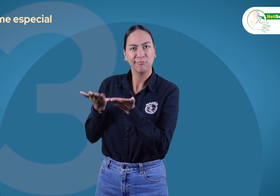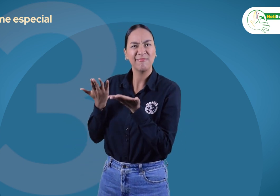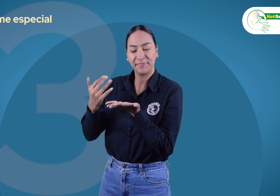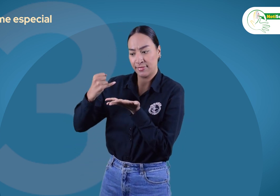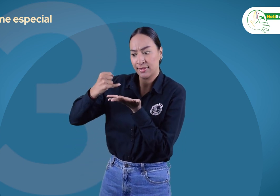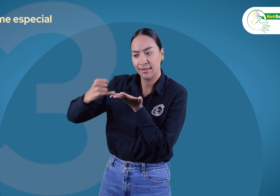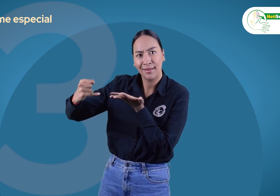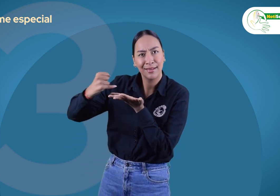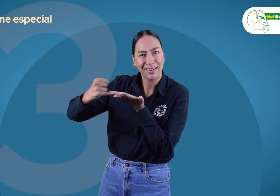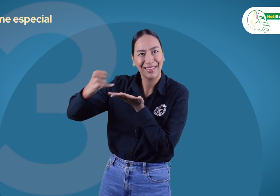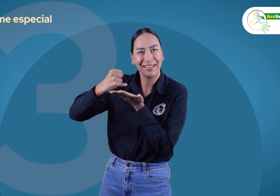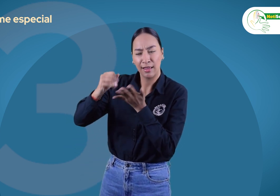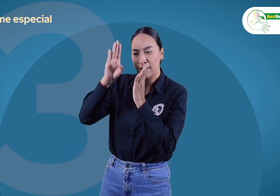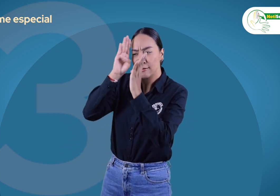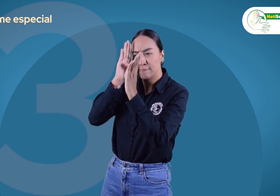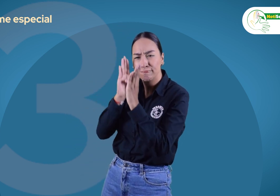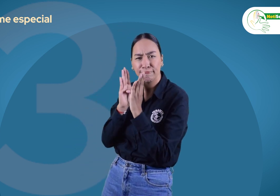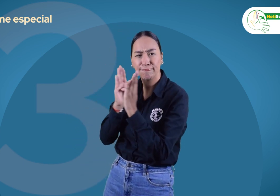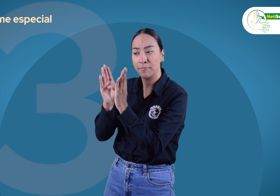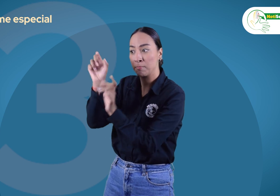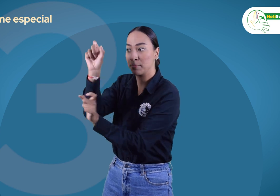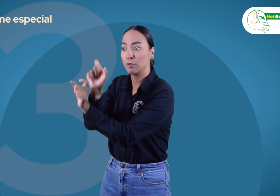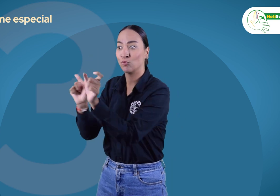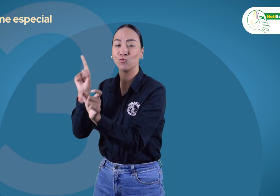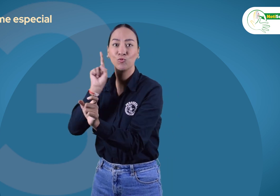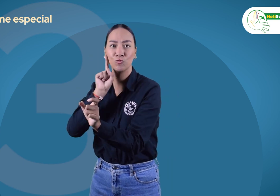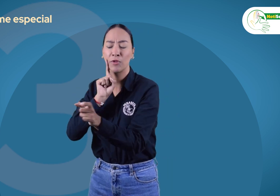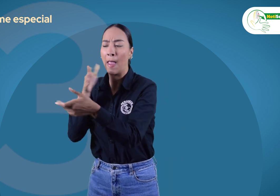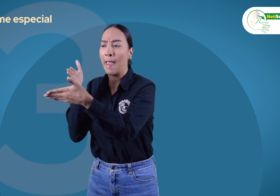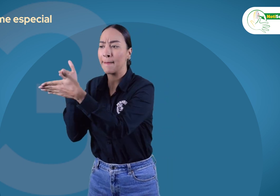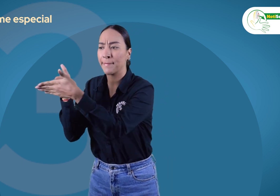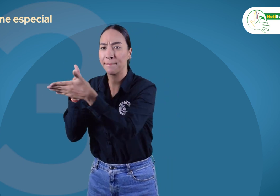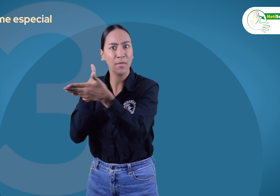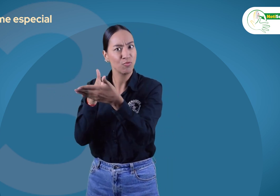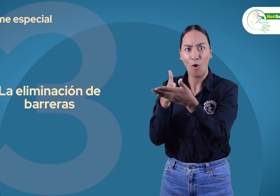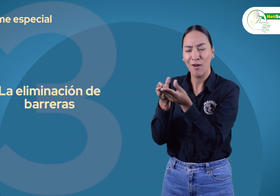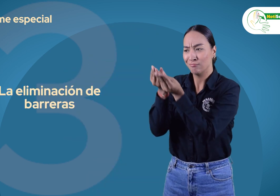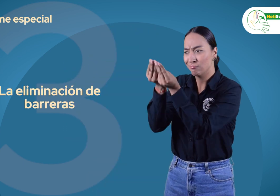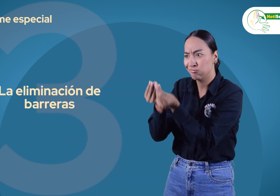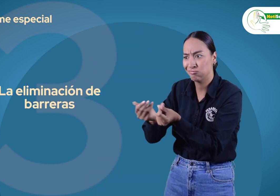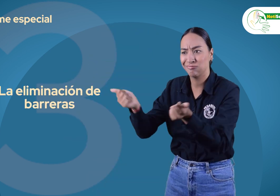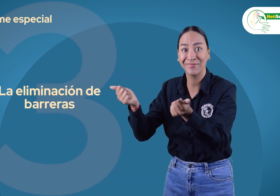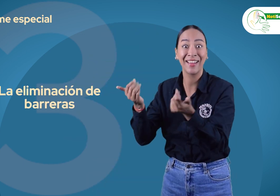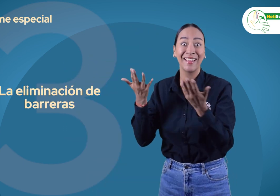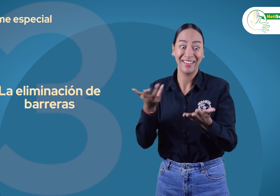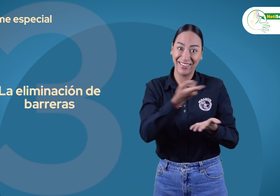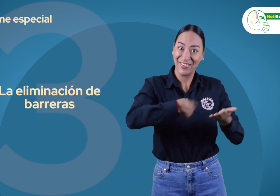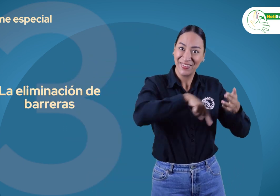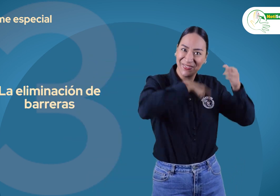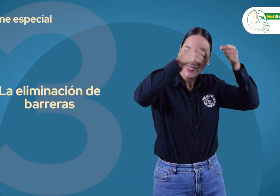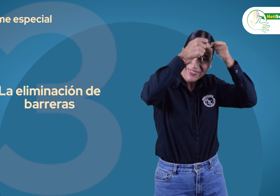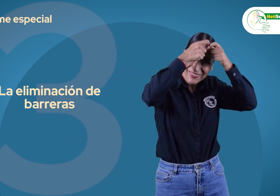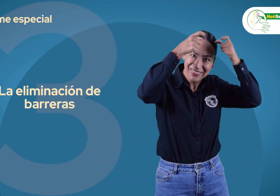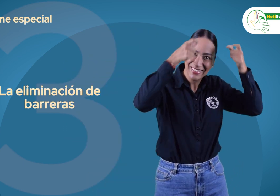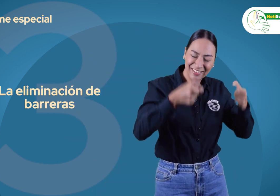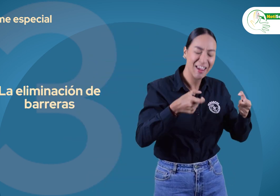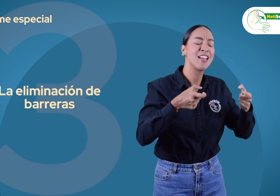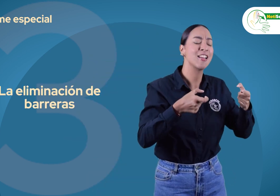contribuyan a la eliminación de barreras en las rutas de atención de las personas sordas y la prestación de los servicios del Estado